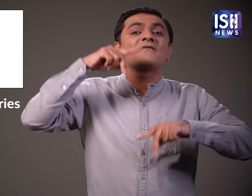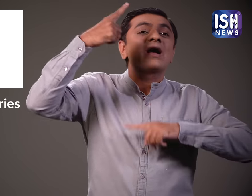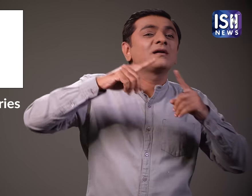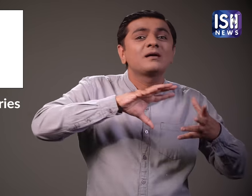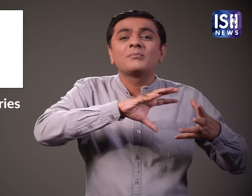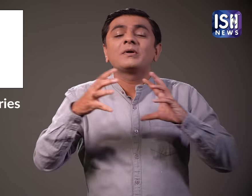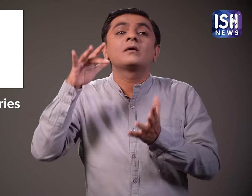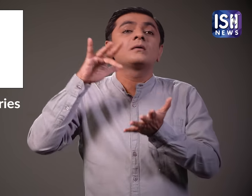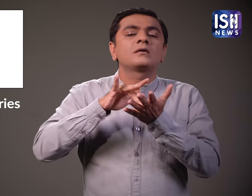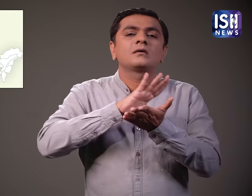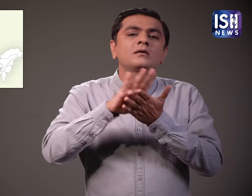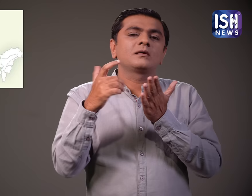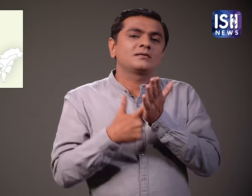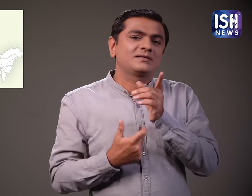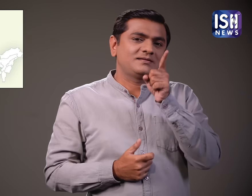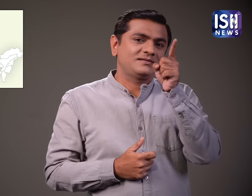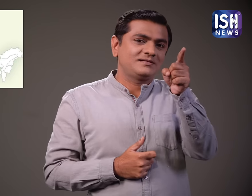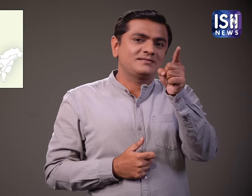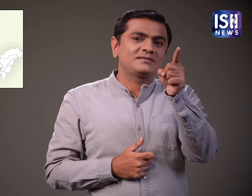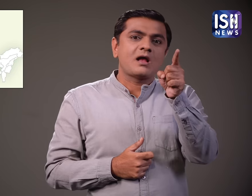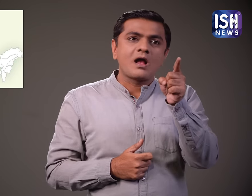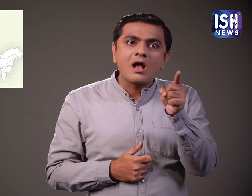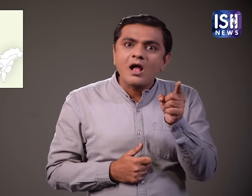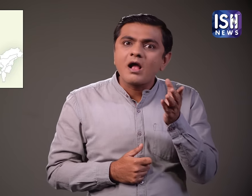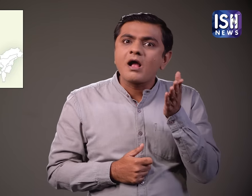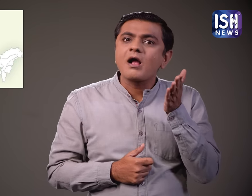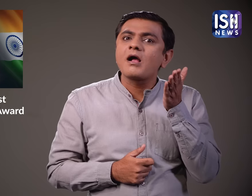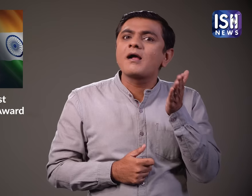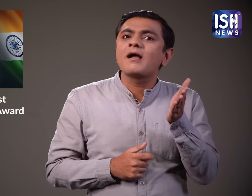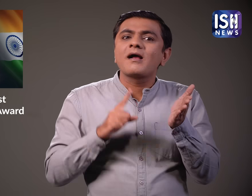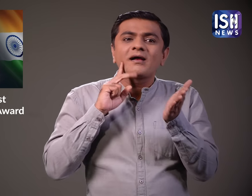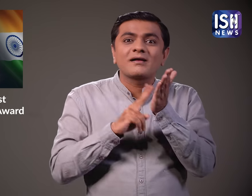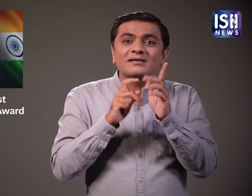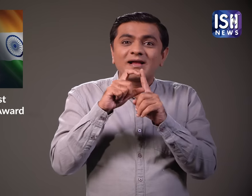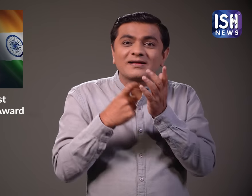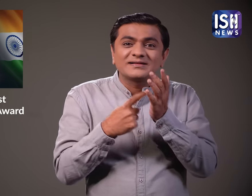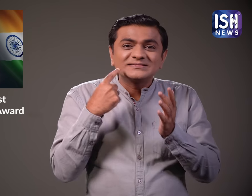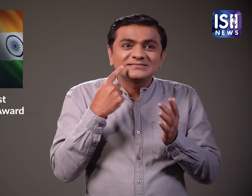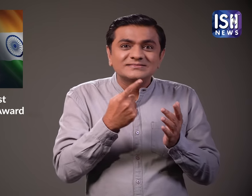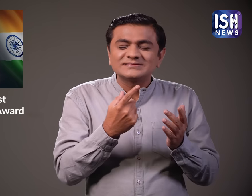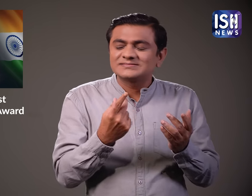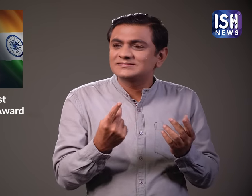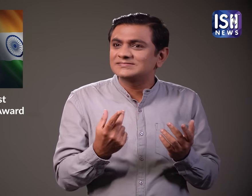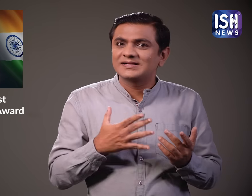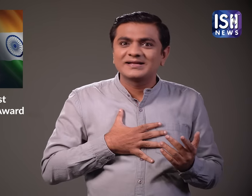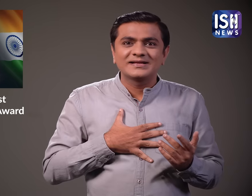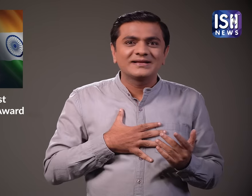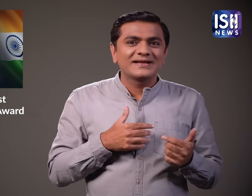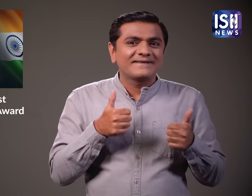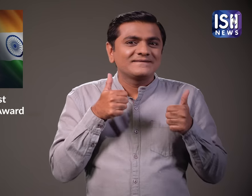विस्की भारत के हर्याना में बनाई जाती है बहुत खूब इस विस्की को सबसे बहतरीन बताया जा